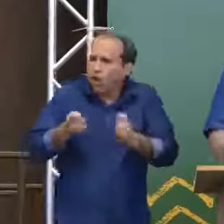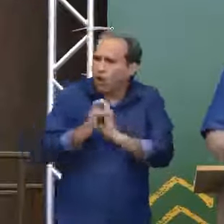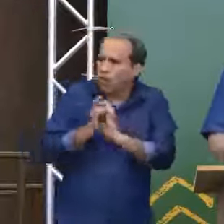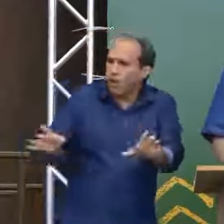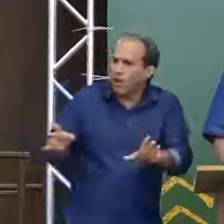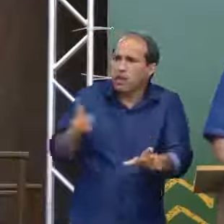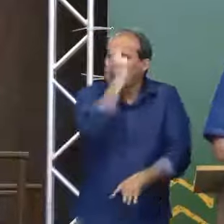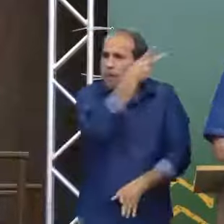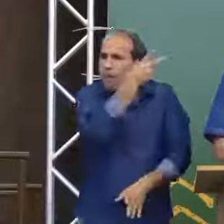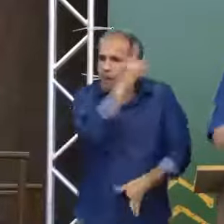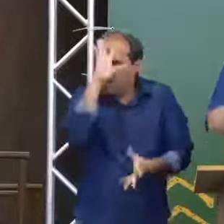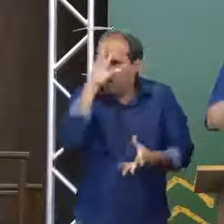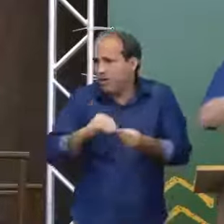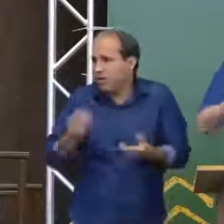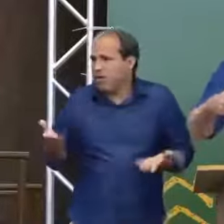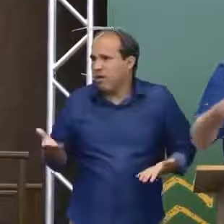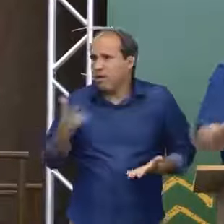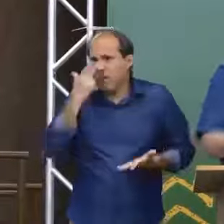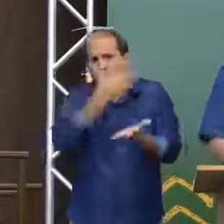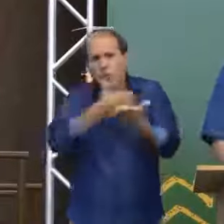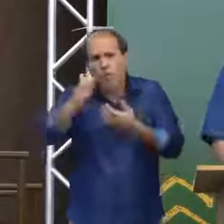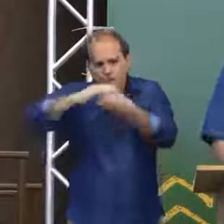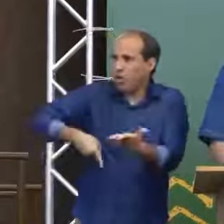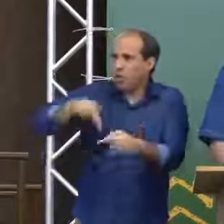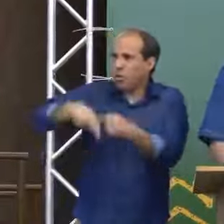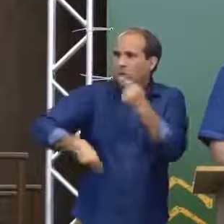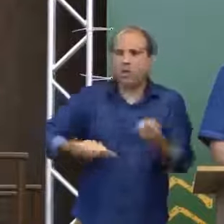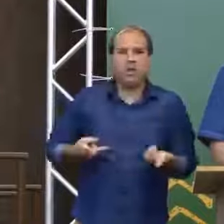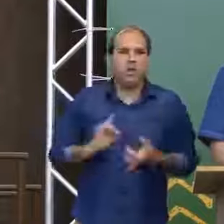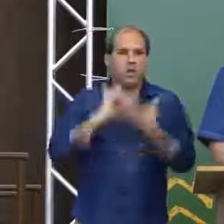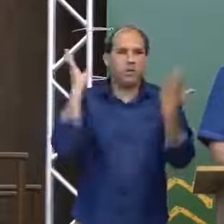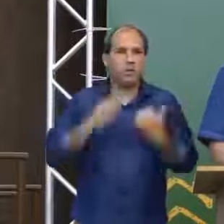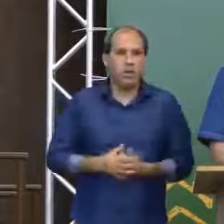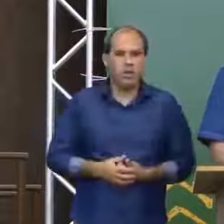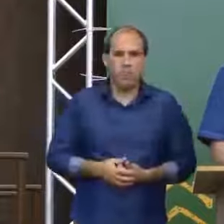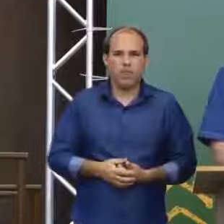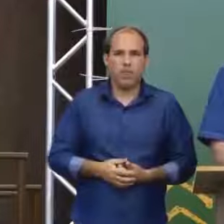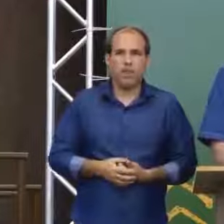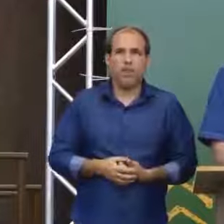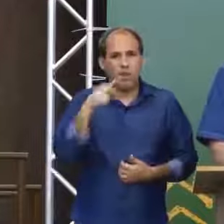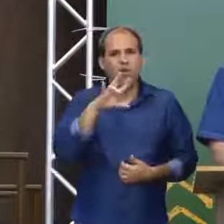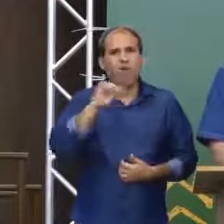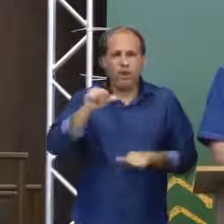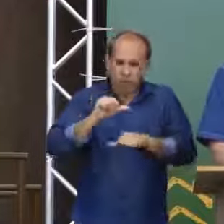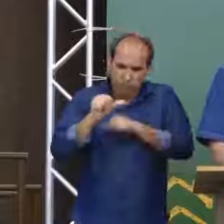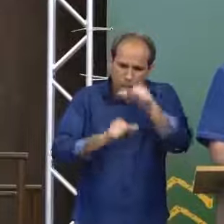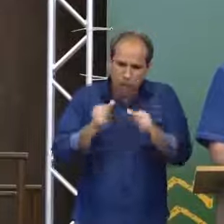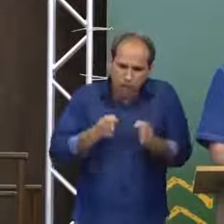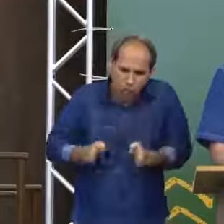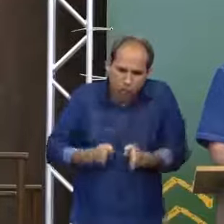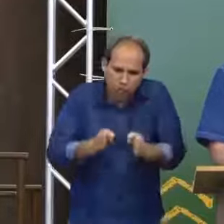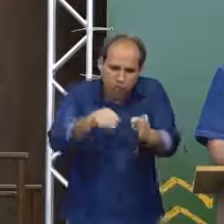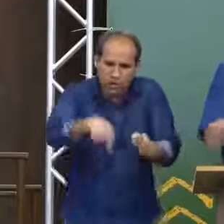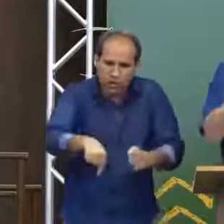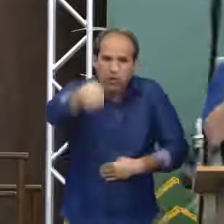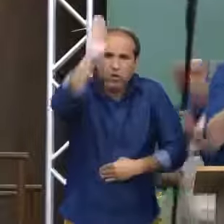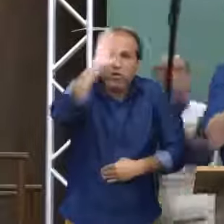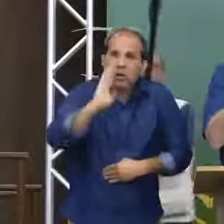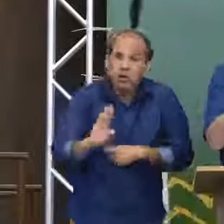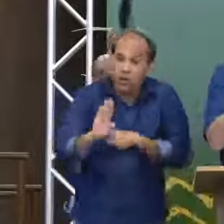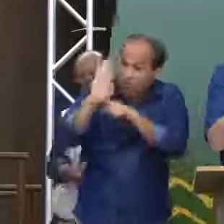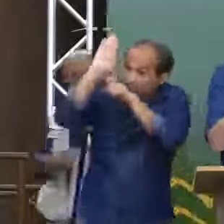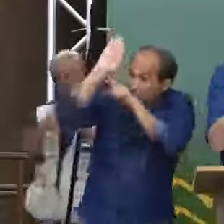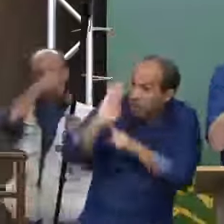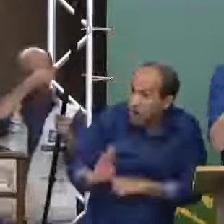vindo a mão pesada. Ou melhor, uma caneta. Vamos mudar o destino do Brasil. O Brasil vai ser o que